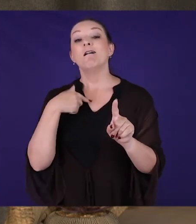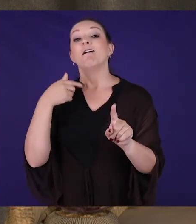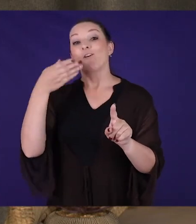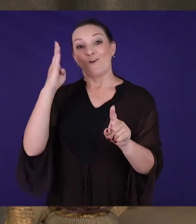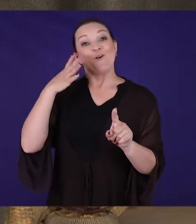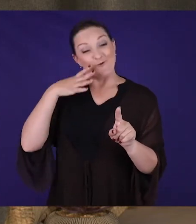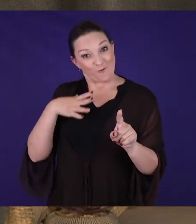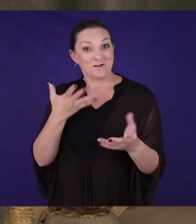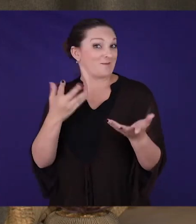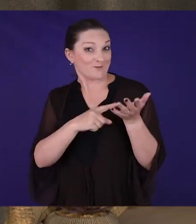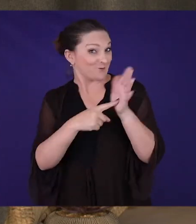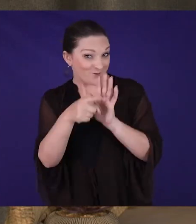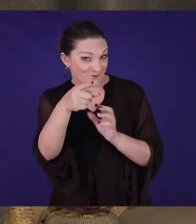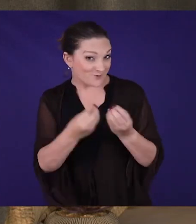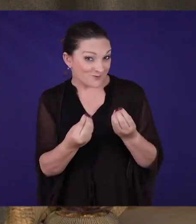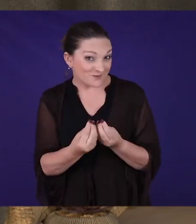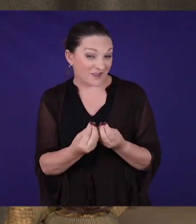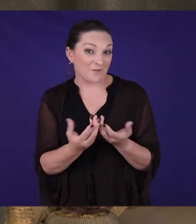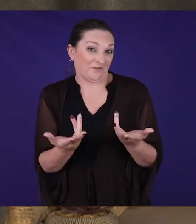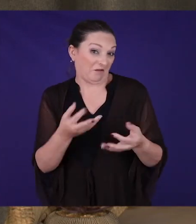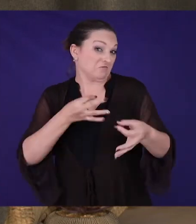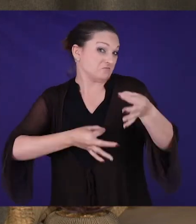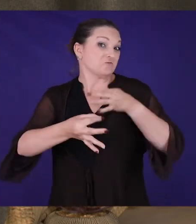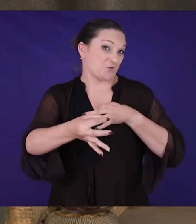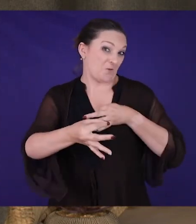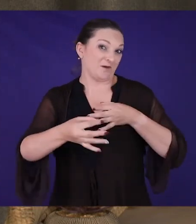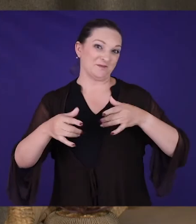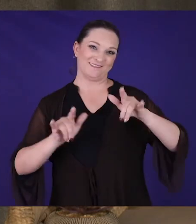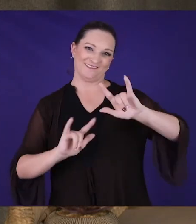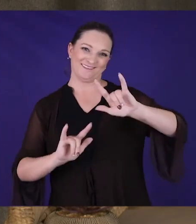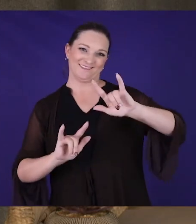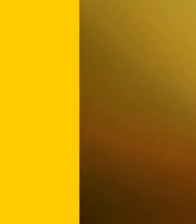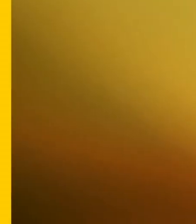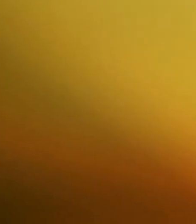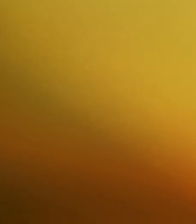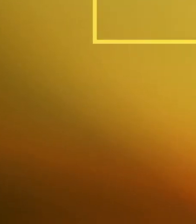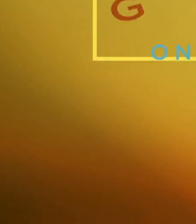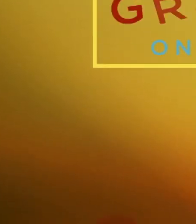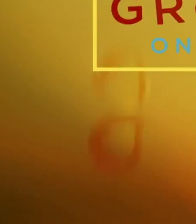vandag vir jou dag wil wees dier jyself bykie in iemand anders sy skoene te plaas. in iemand